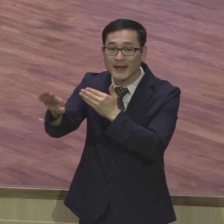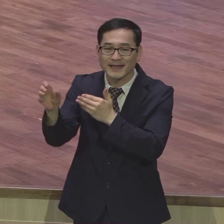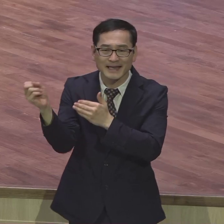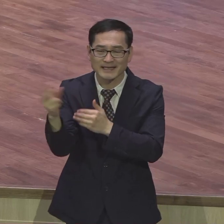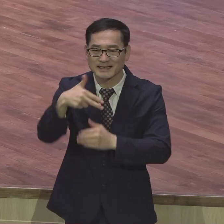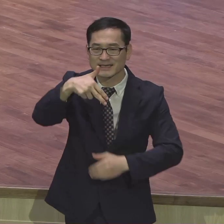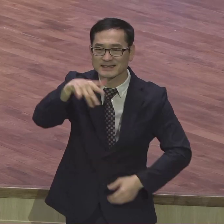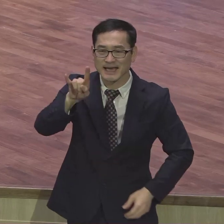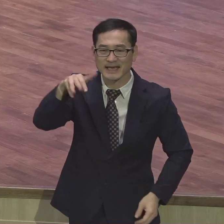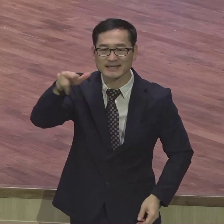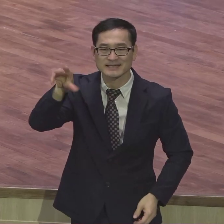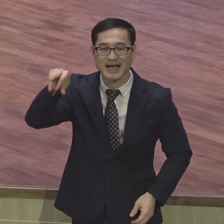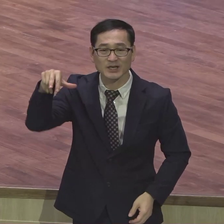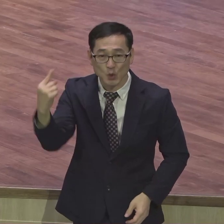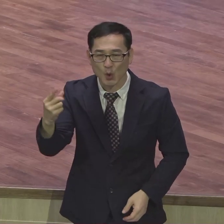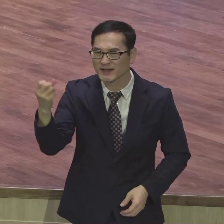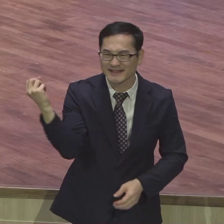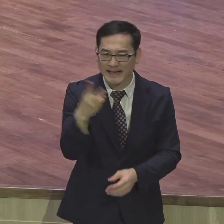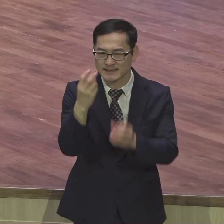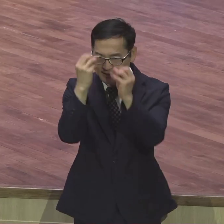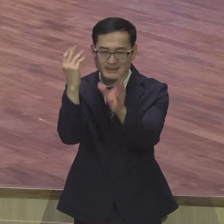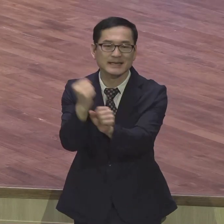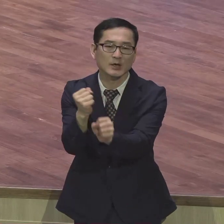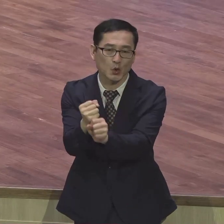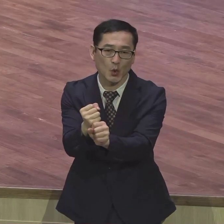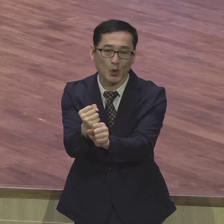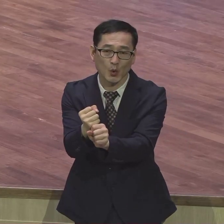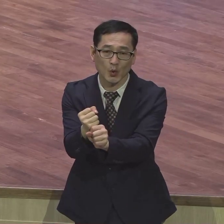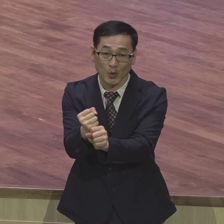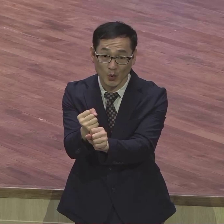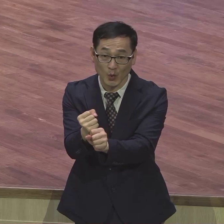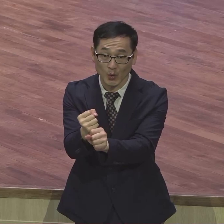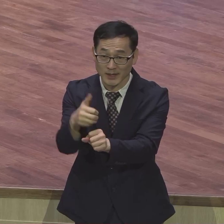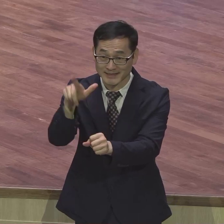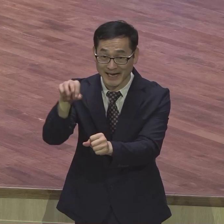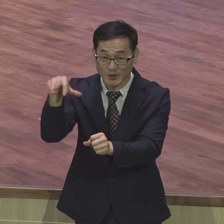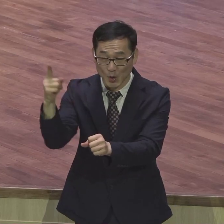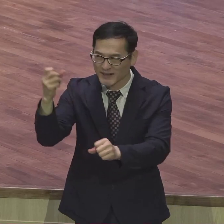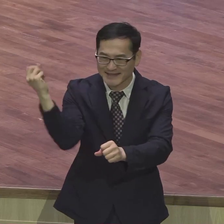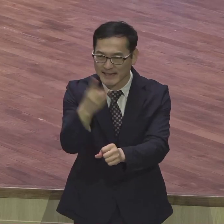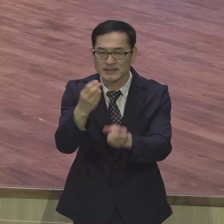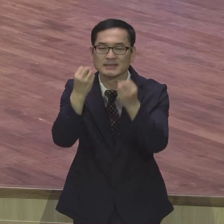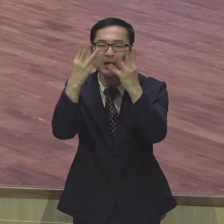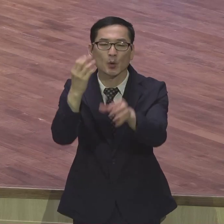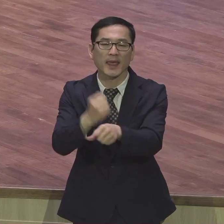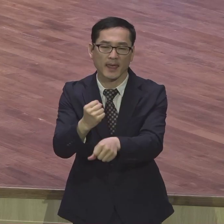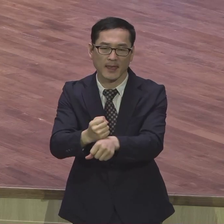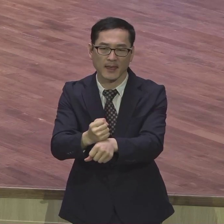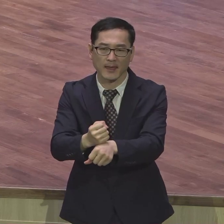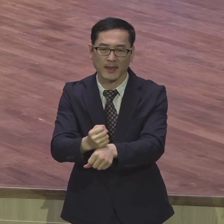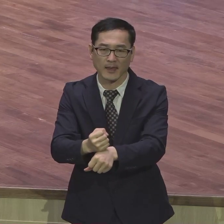창조란 말은 만들어내는 거예요 새롭게 하는 겁니다 재창조의 삶 무덤하게